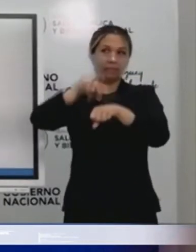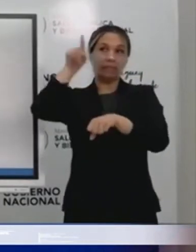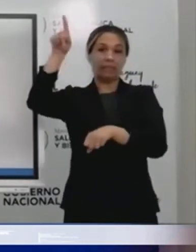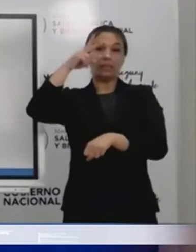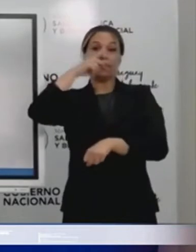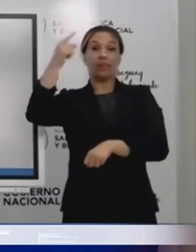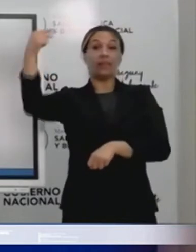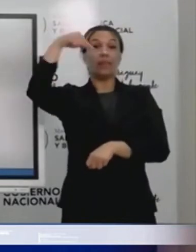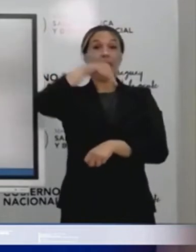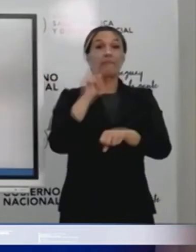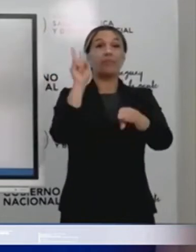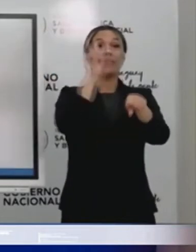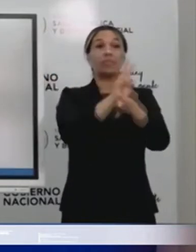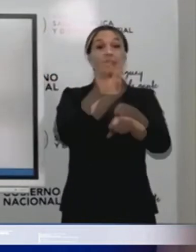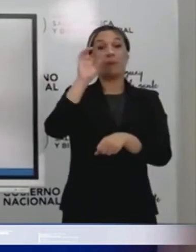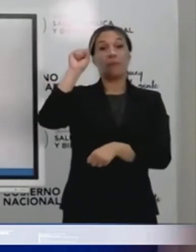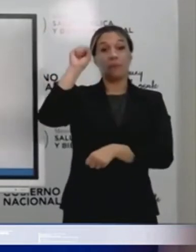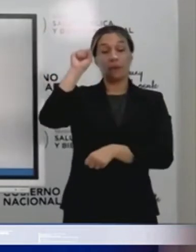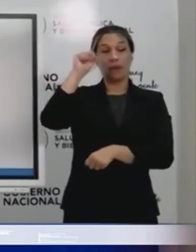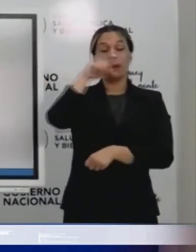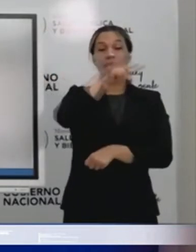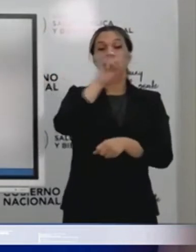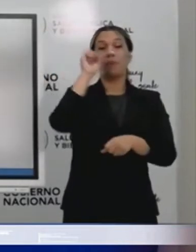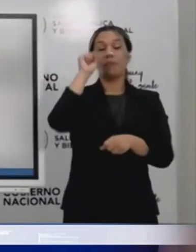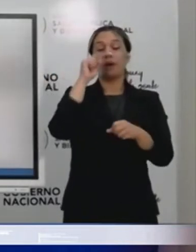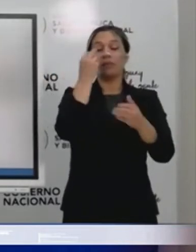Que está en Yaguaro.